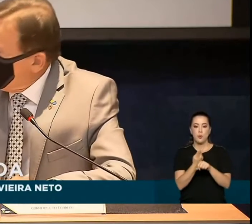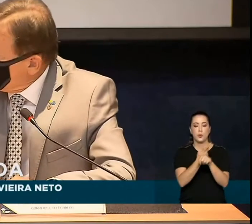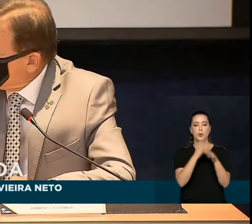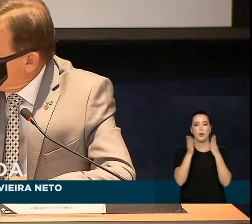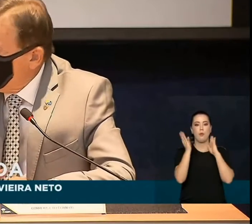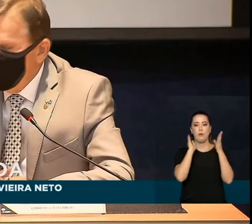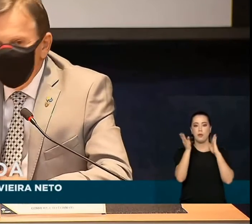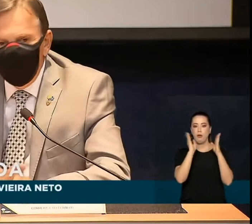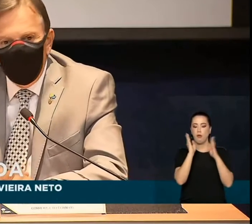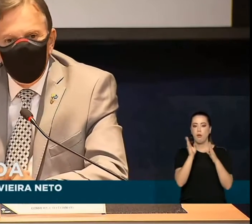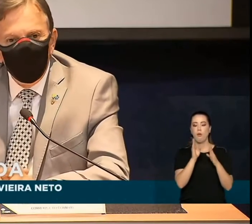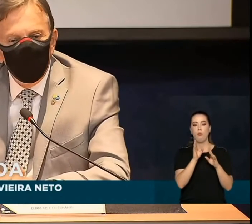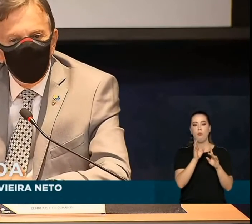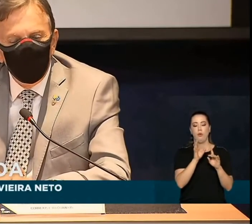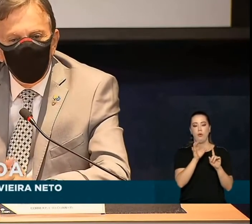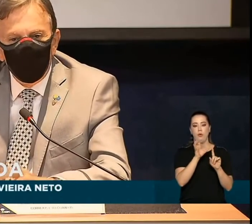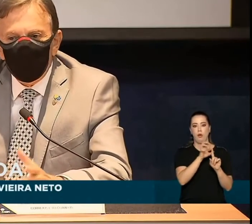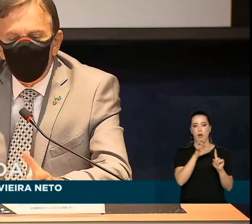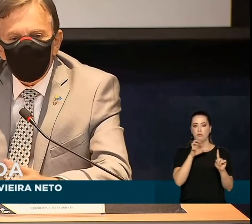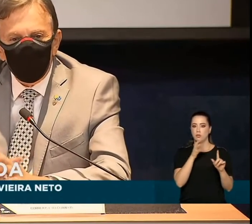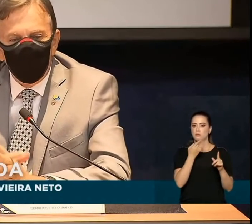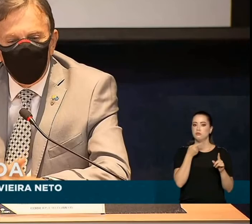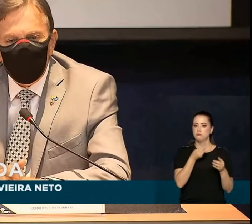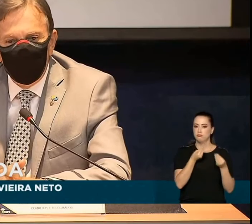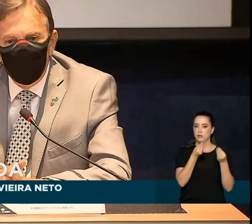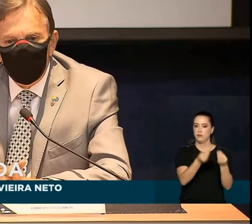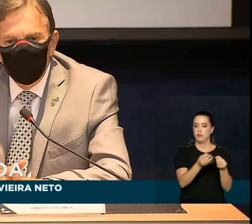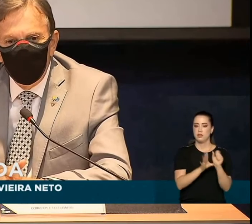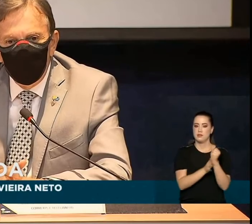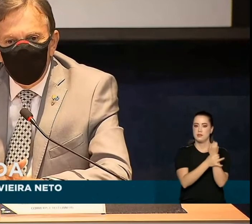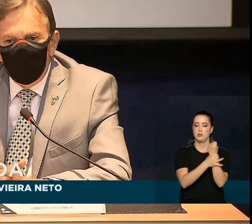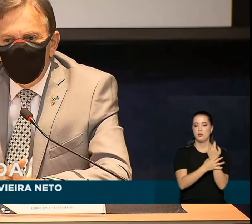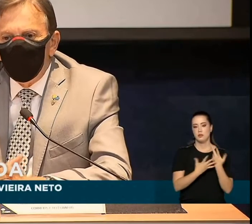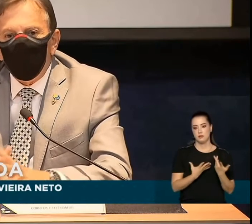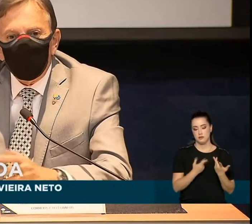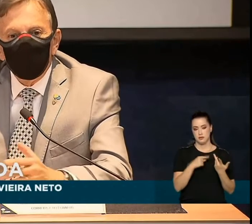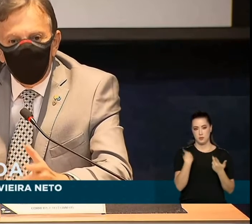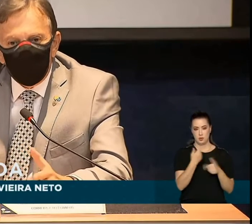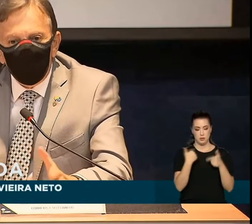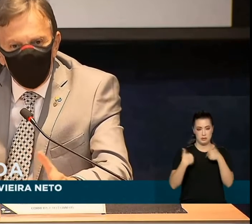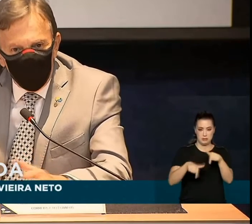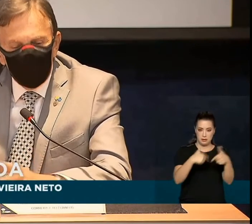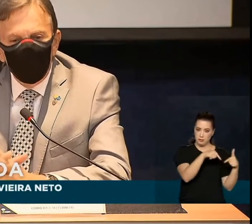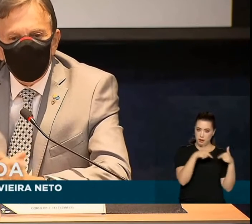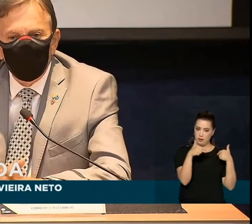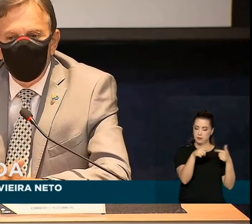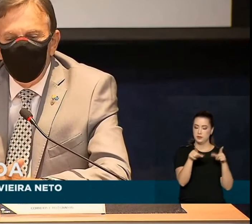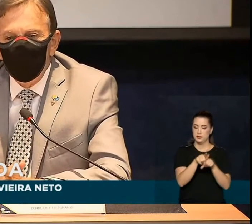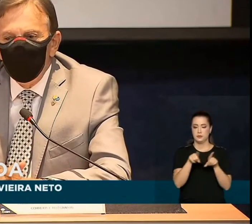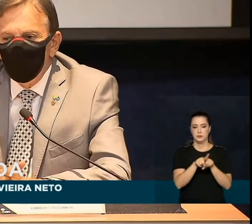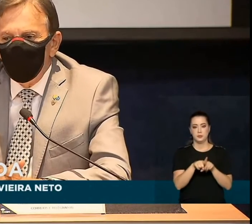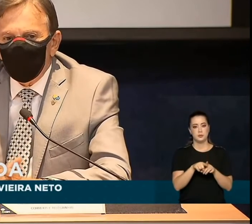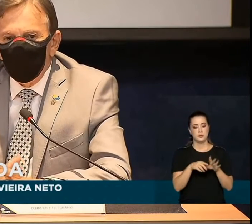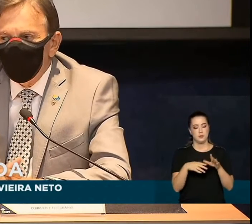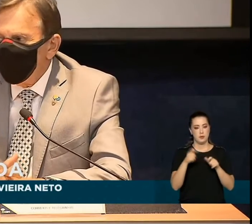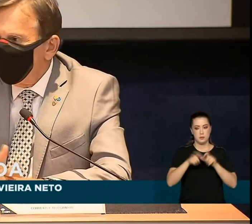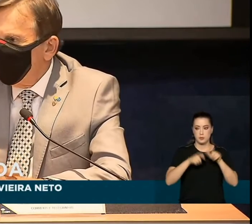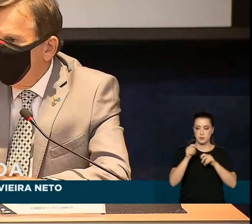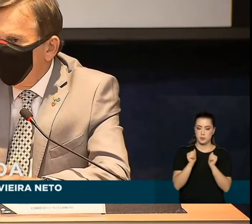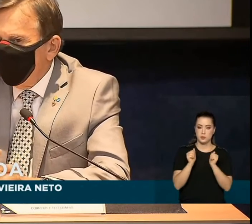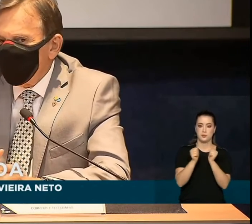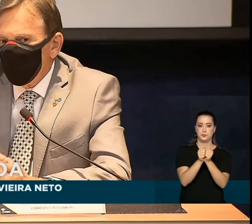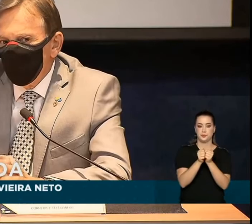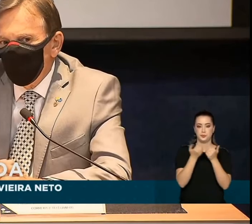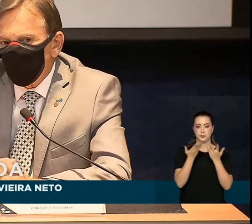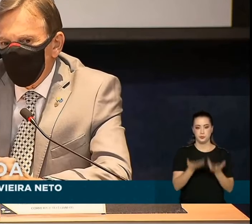de segurança para as nossas operações e para os nossos operadores também. Então eu vejo